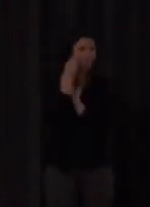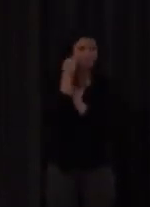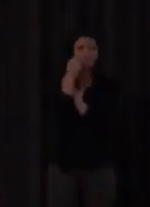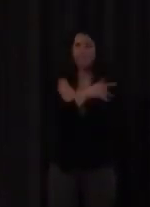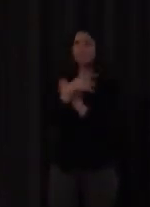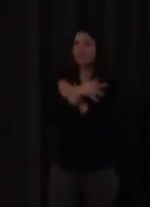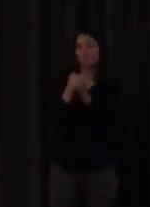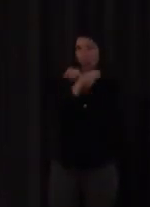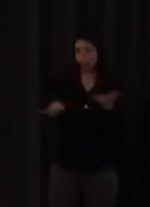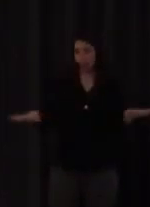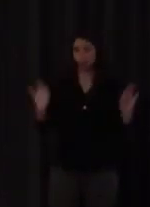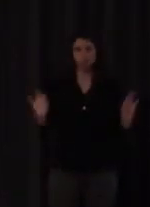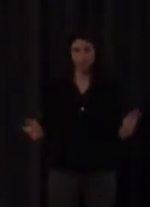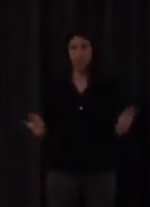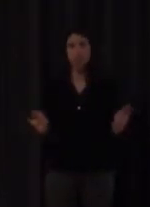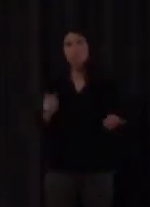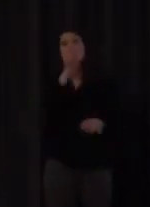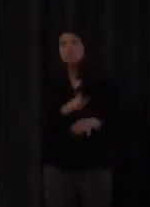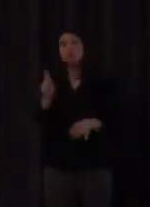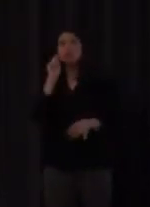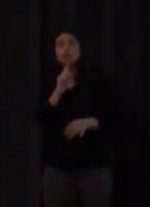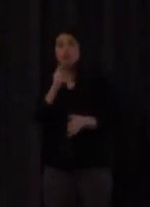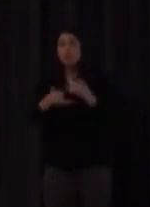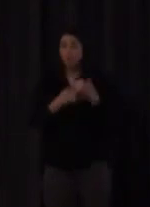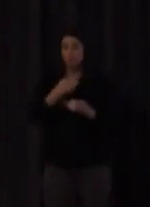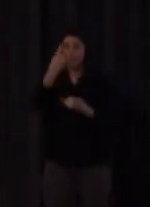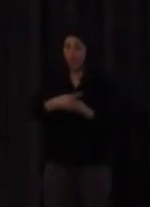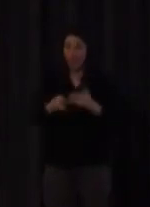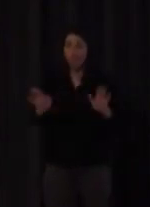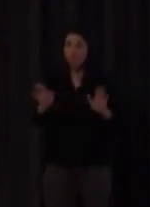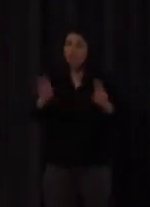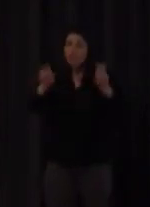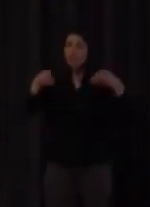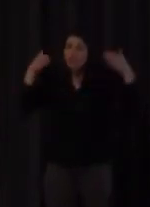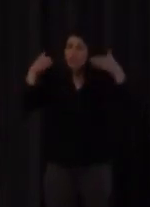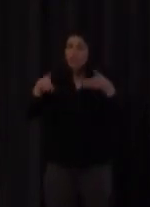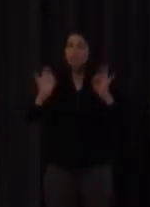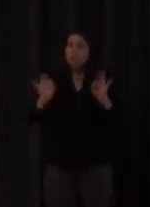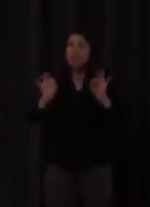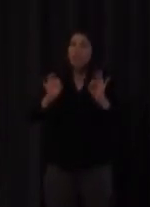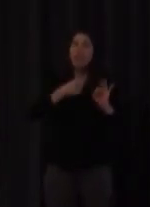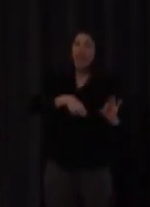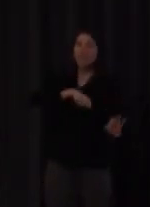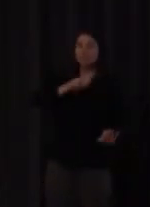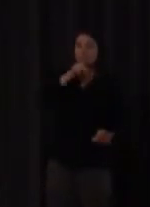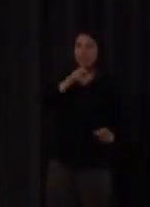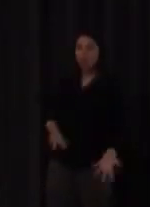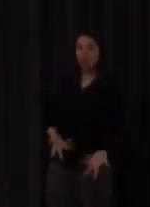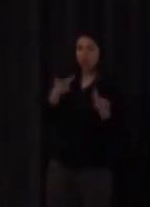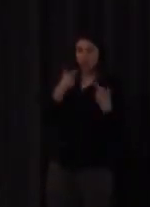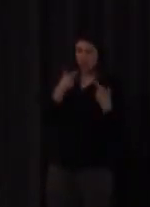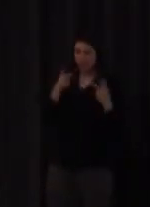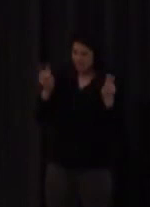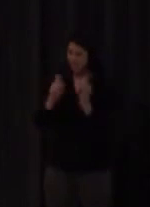extendido los problemas tienen problemas de dominio del español ¿de acuerdo? no son problemas con la lengua escrita